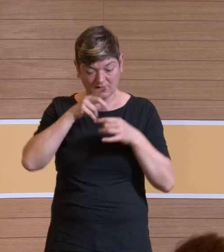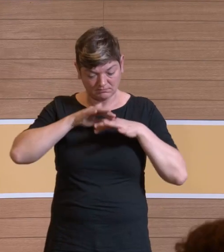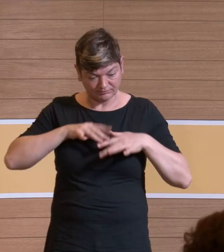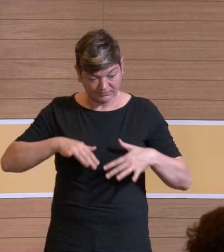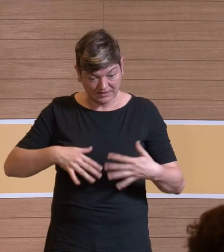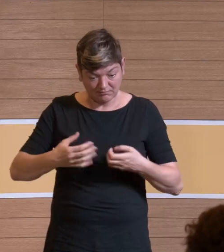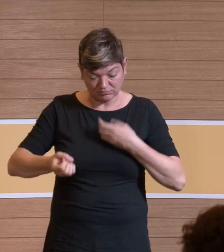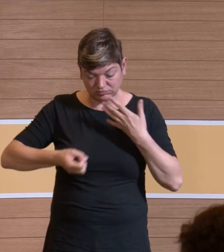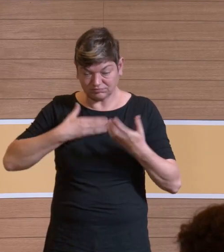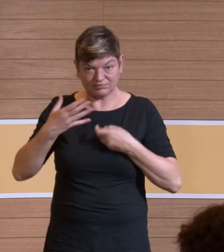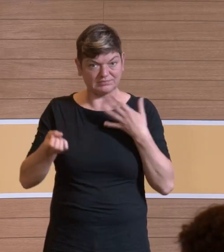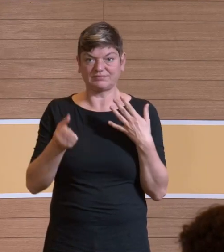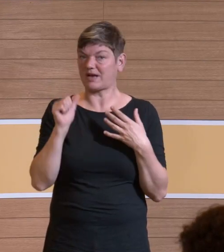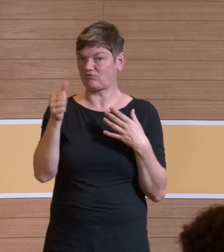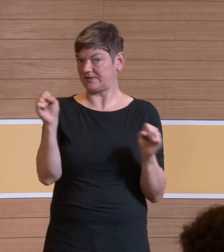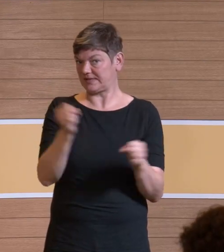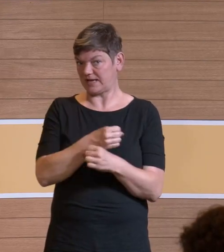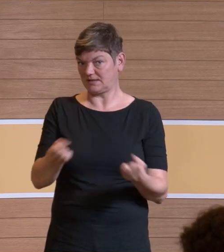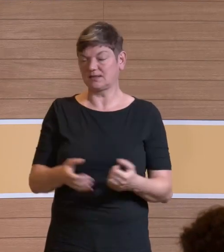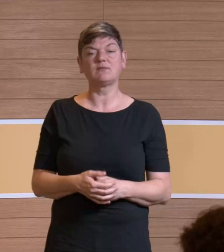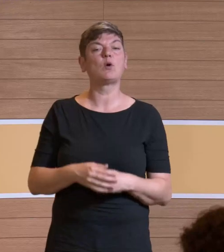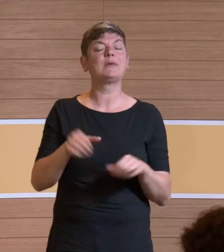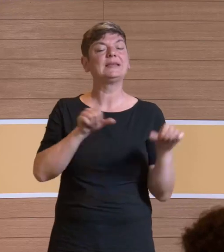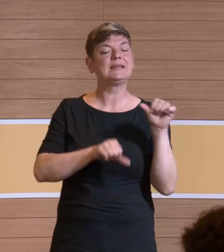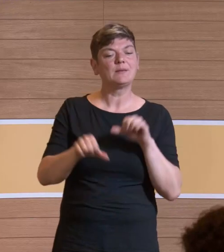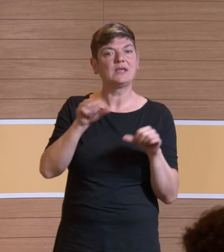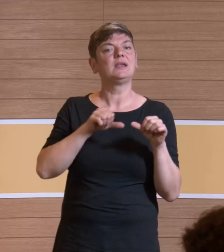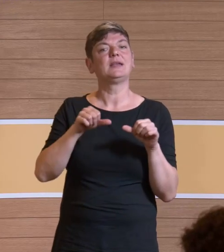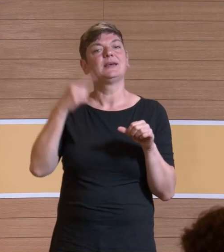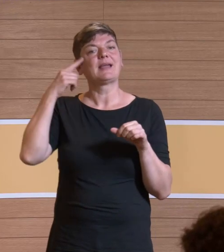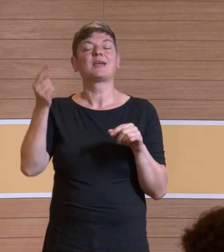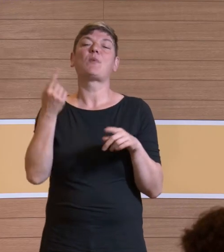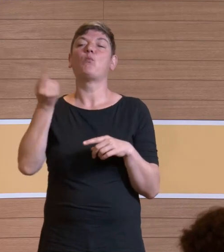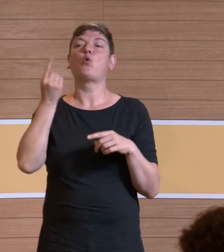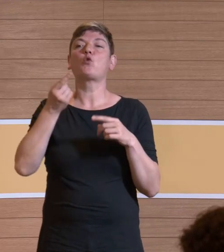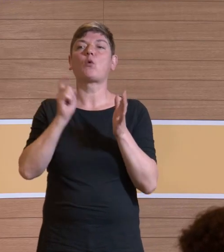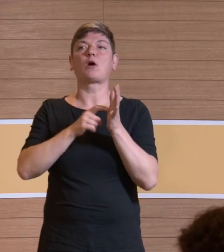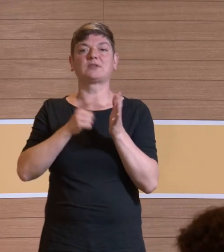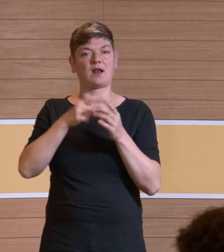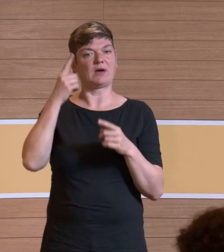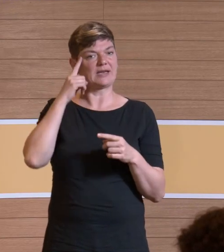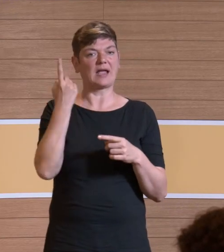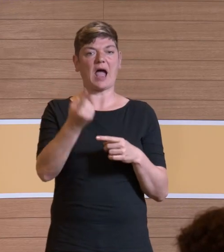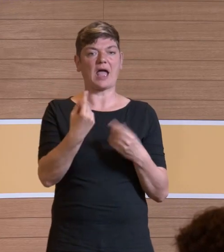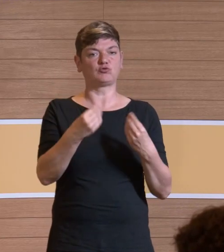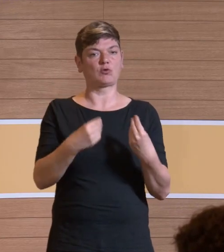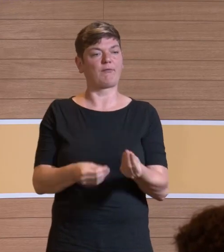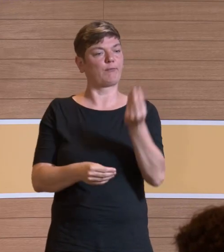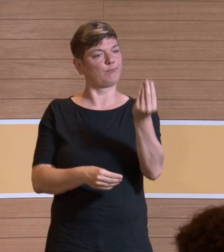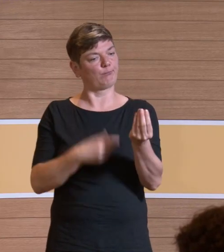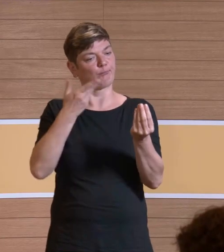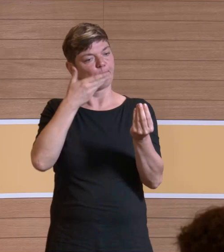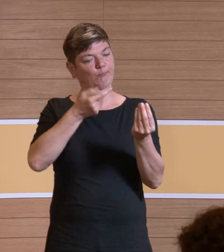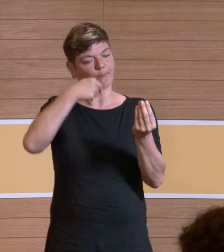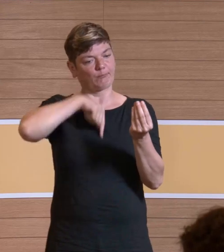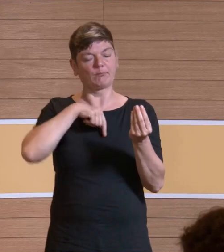ist schwer zu kalkulieren. die ganze Chemie, unsere ganze Denke ist ja monokausal. Wir nehmen einen Stoff, wir gucken Formaldehyd an und sagen,